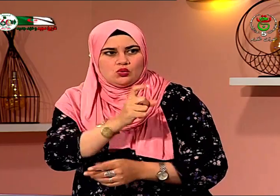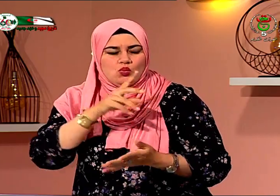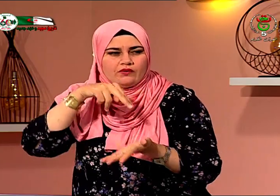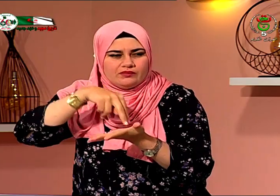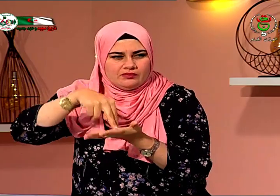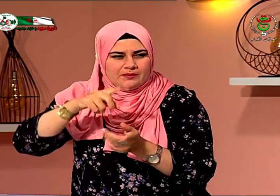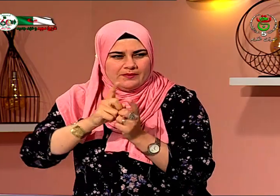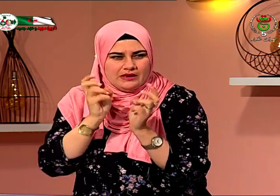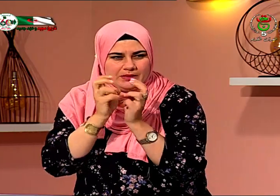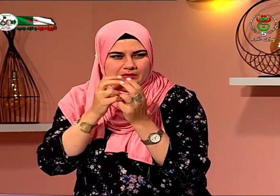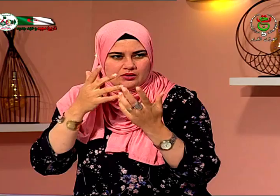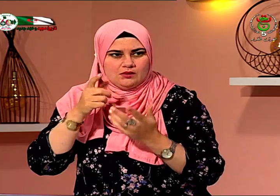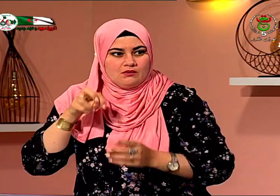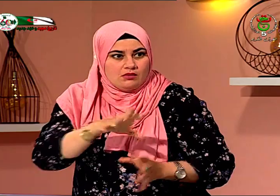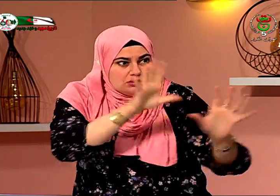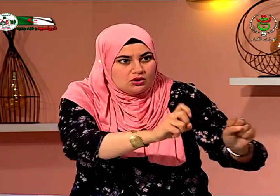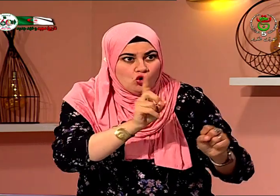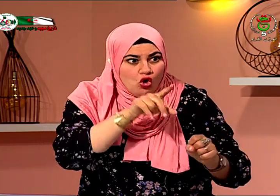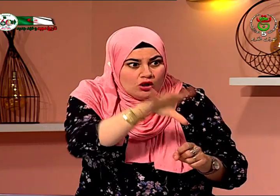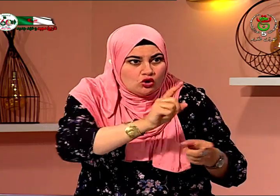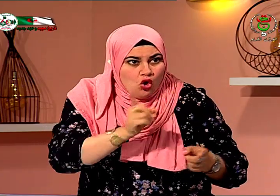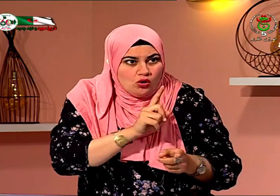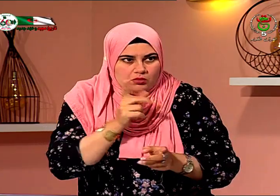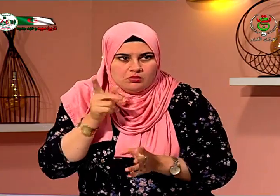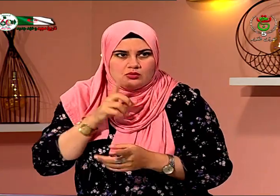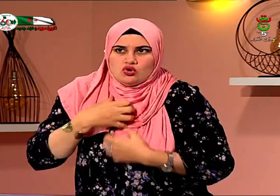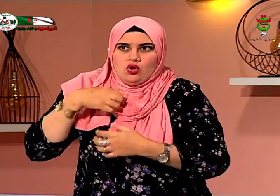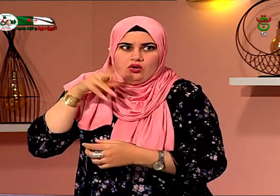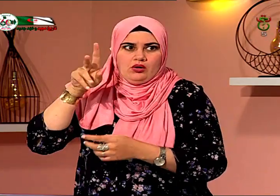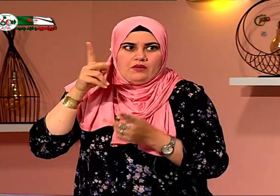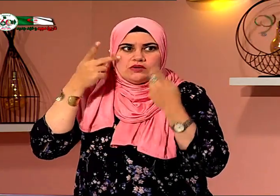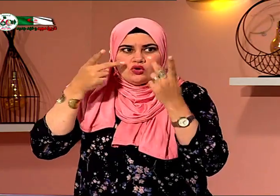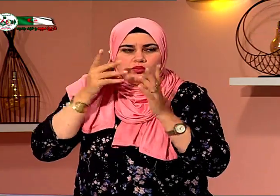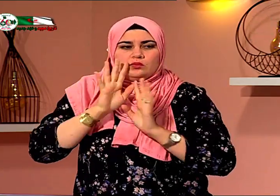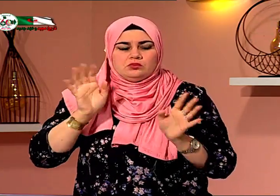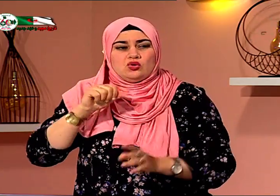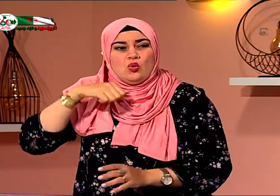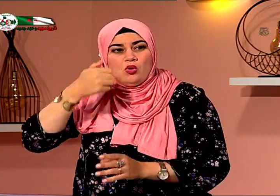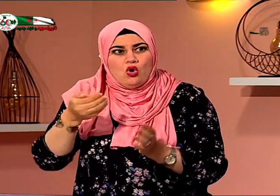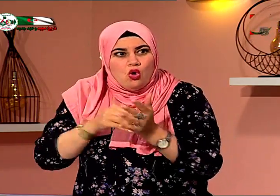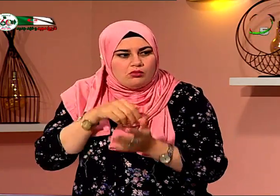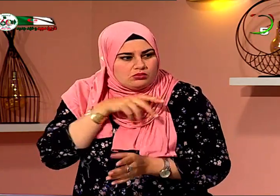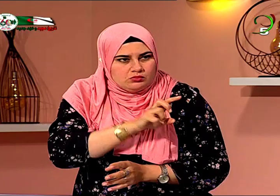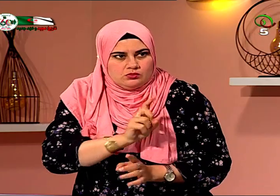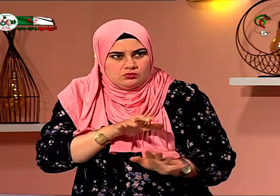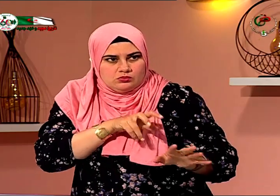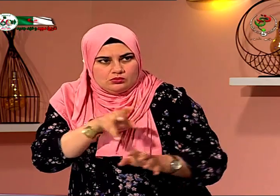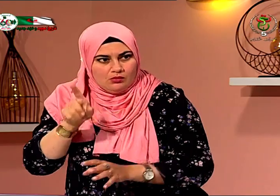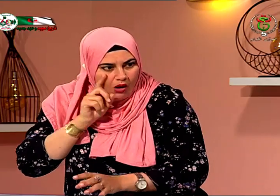لمس الأشياء وأنني أستعمل عينين بصورة كبيرة وكنت أعلم خطورة